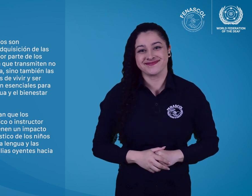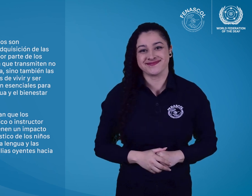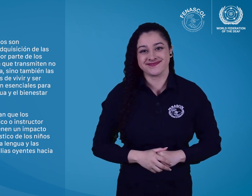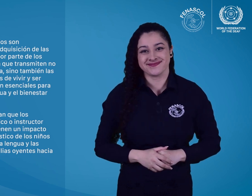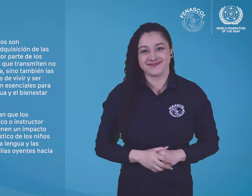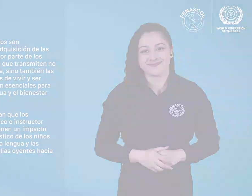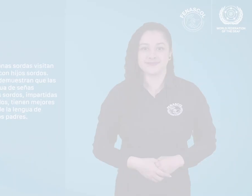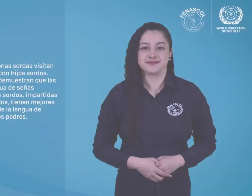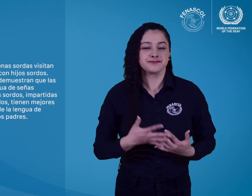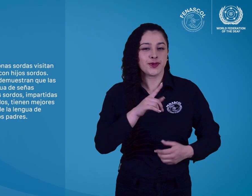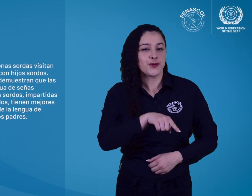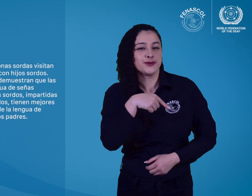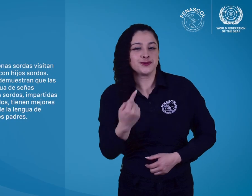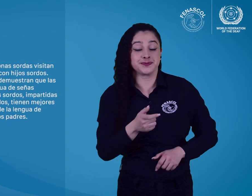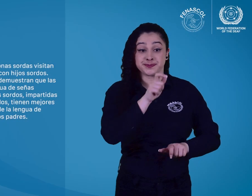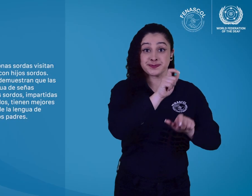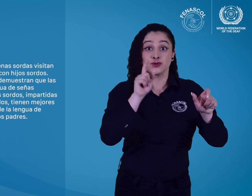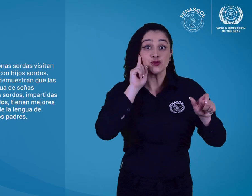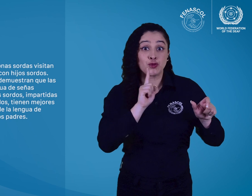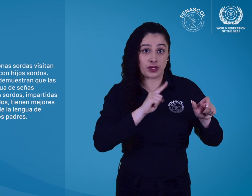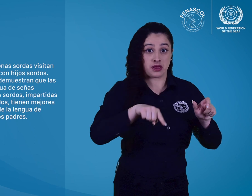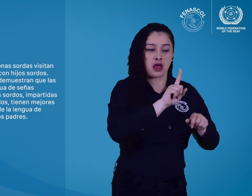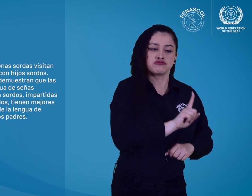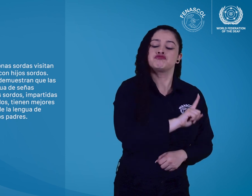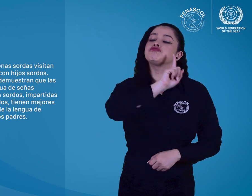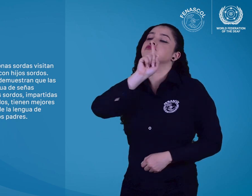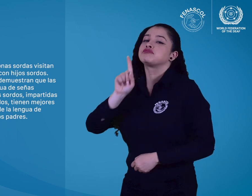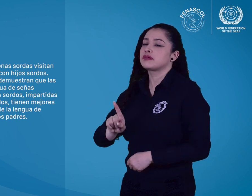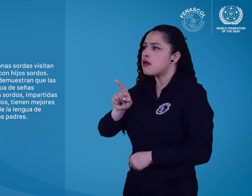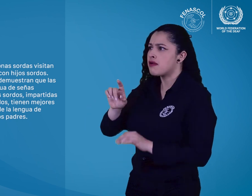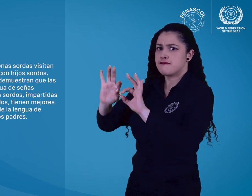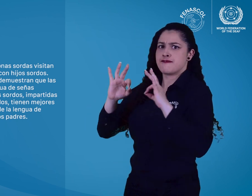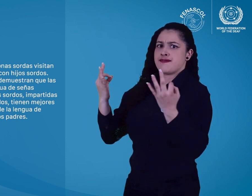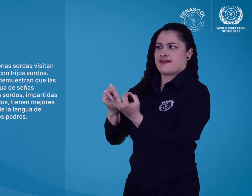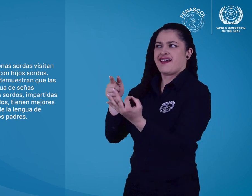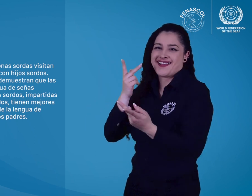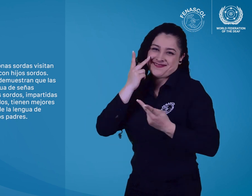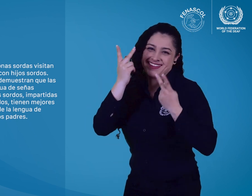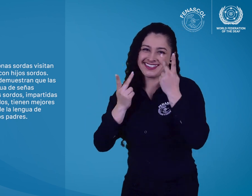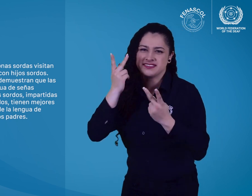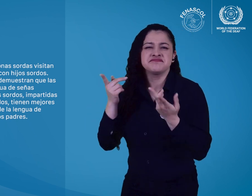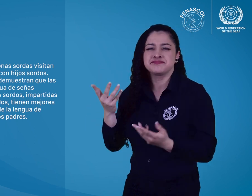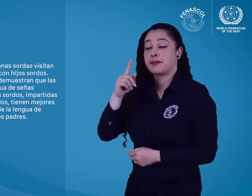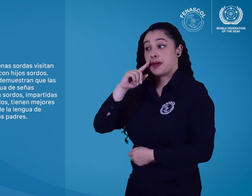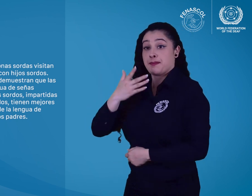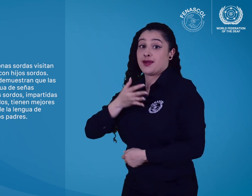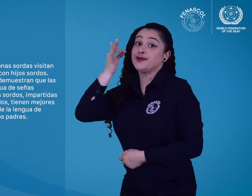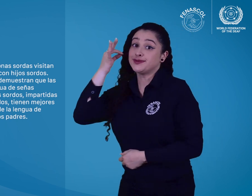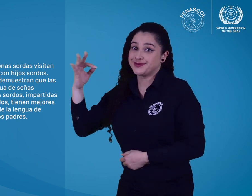En estos programas, las personas sordas visitan a familias de padres oyentes con hijos